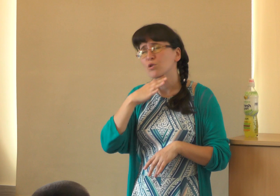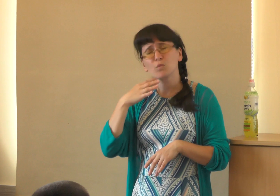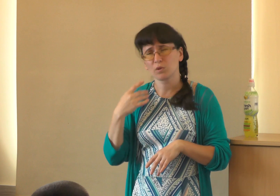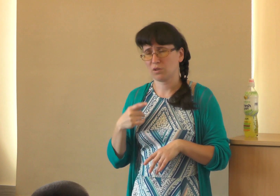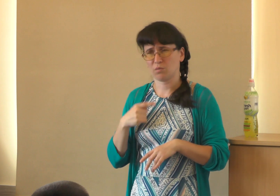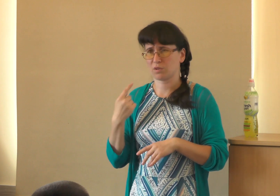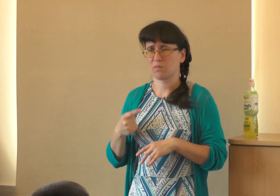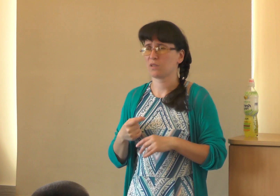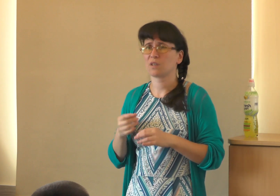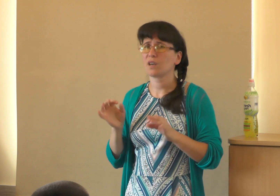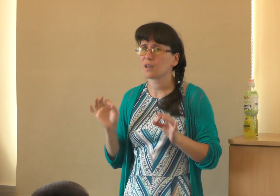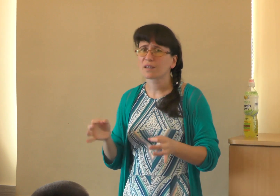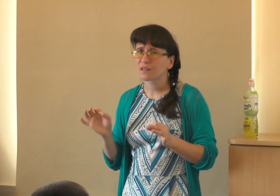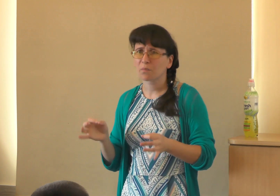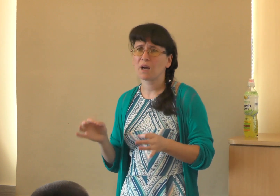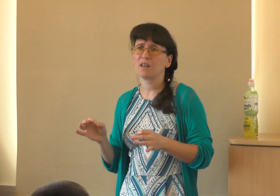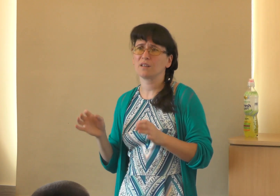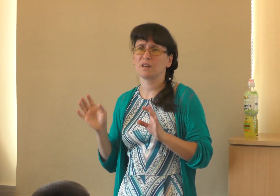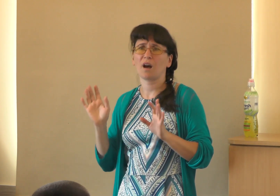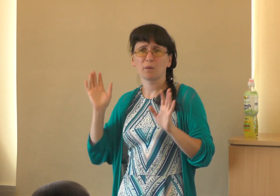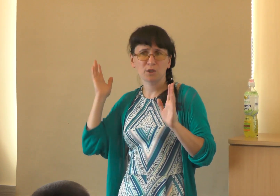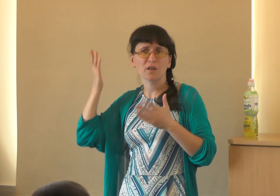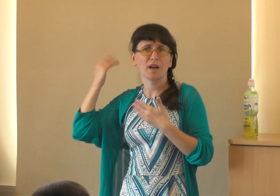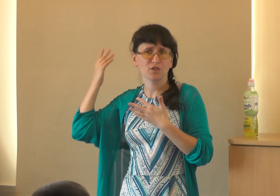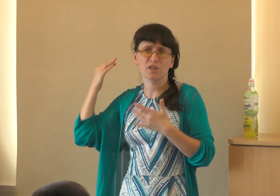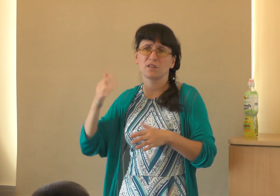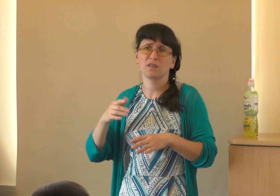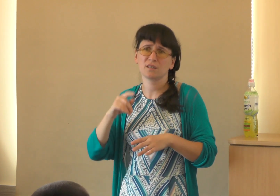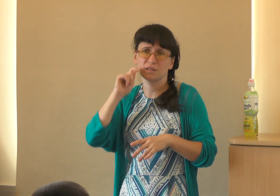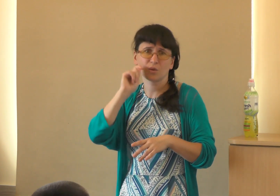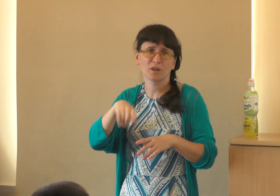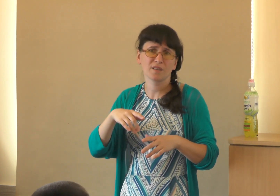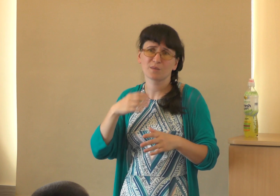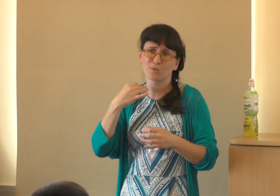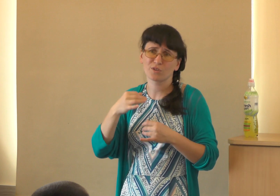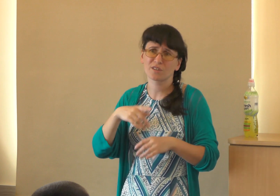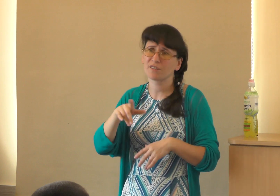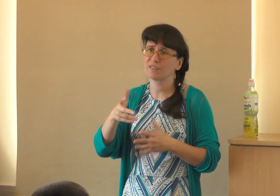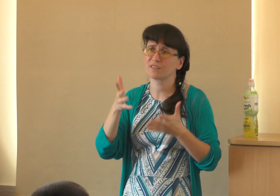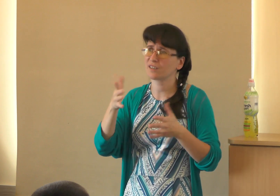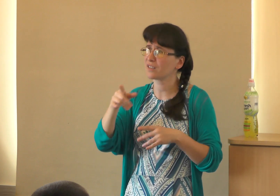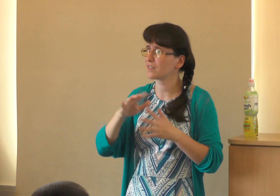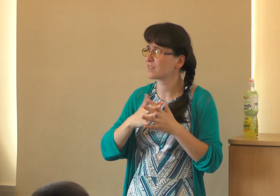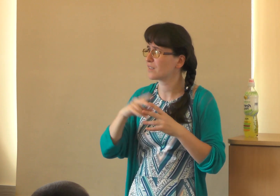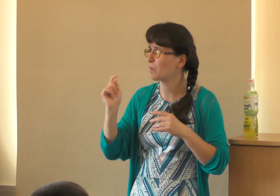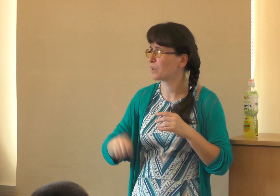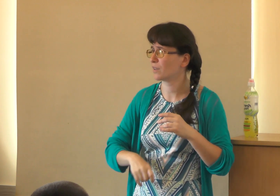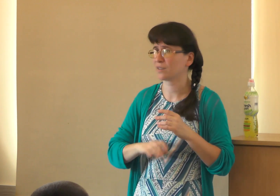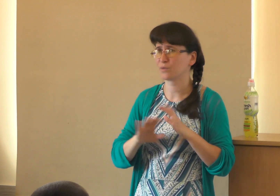очень многие на русском языке. это нормально. А вообще, раньше, если ты на украинском говоришь, отзаваривать, это ясно, ты с села приехал.